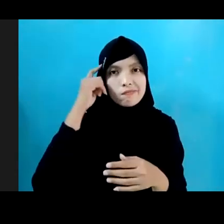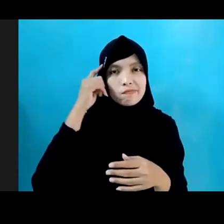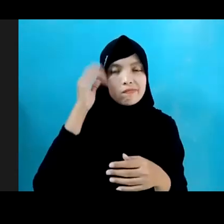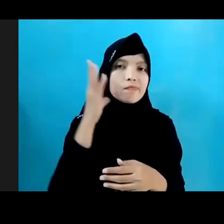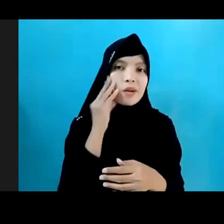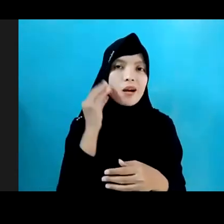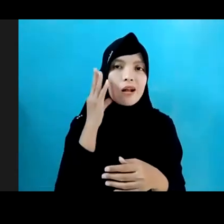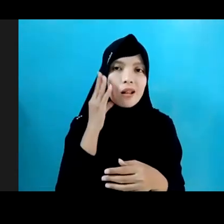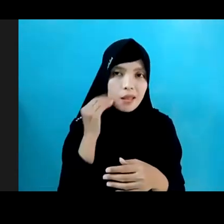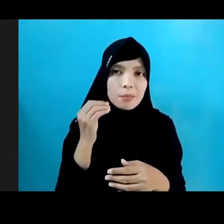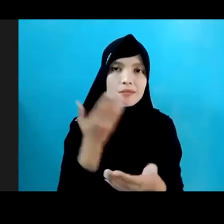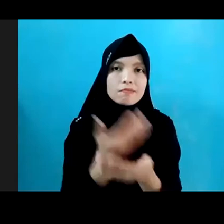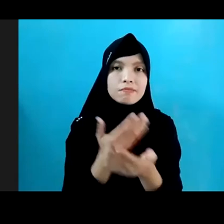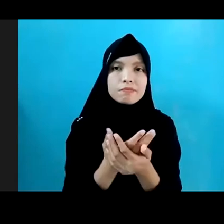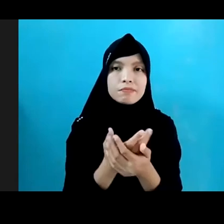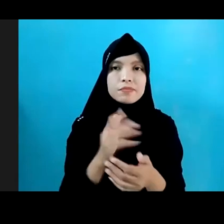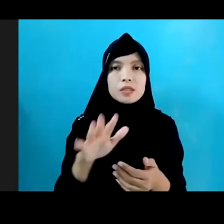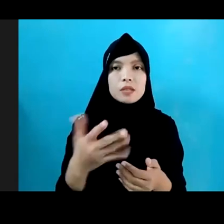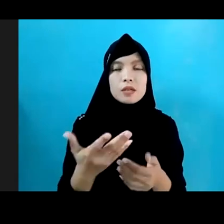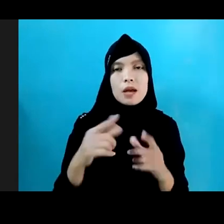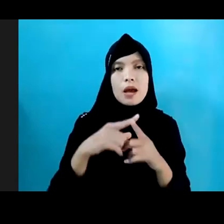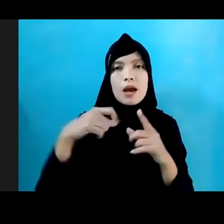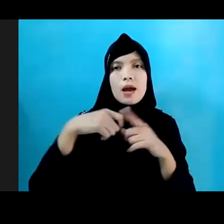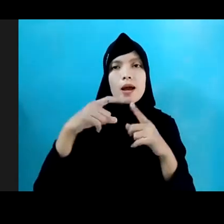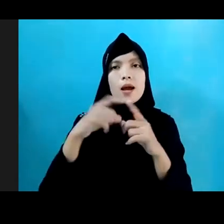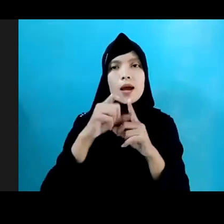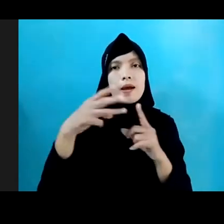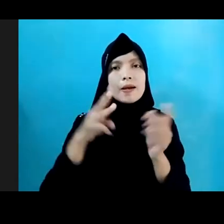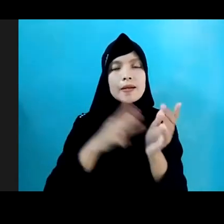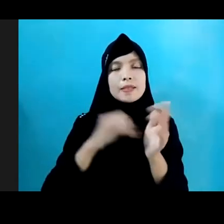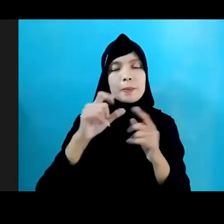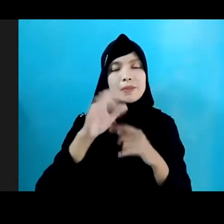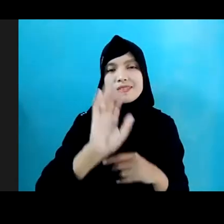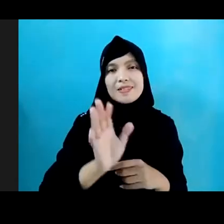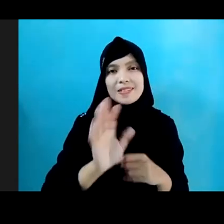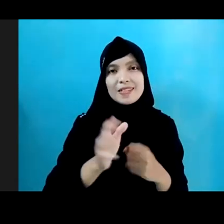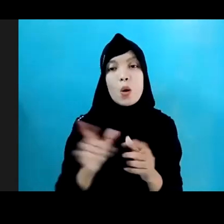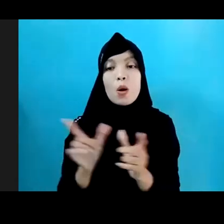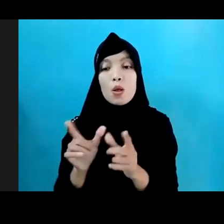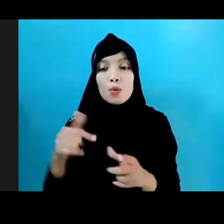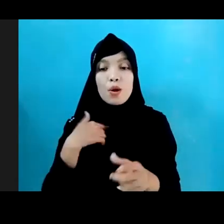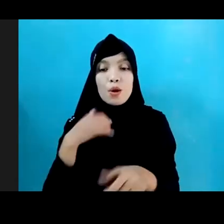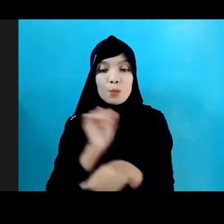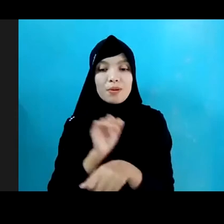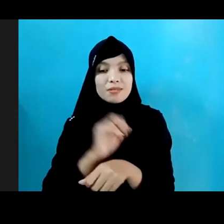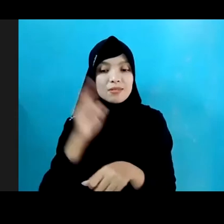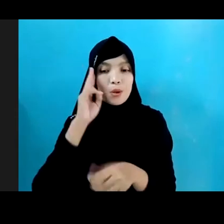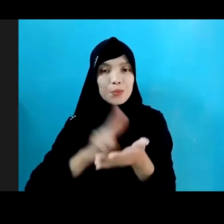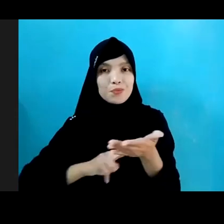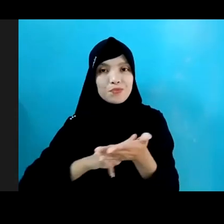-pengalaman empiris, jadi tidak terlalu akademis ya. Meskipun saya memang bekerja juga untuk sebuah universitas di